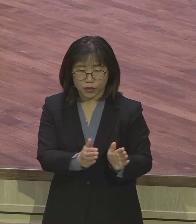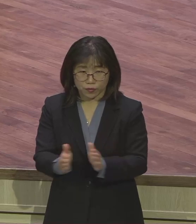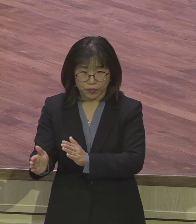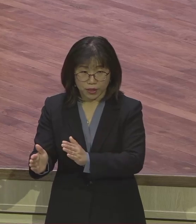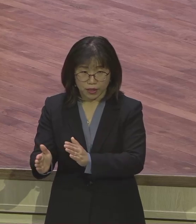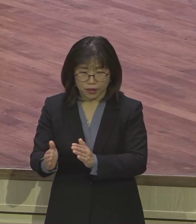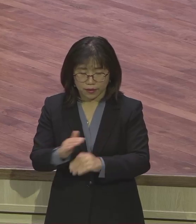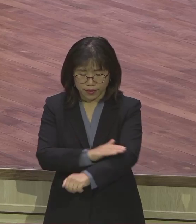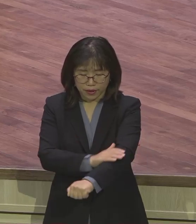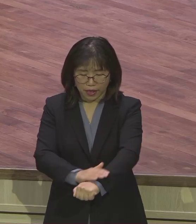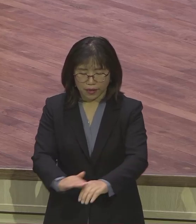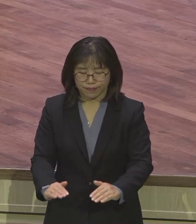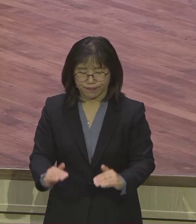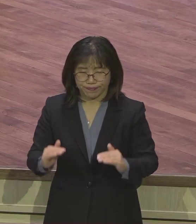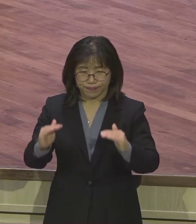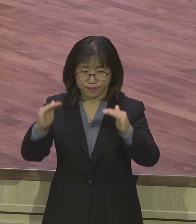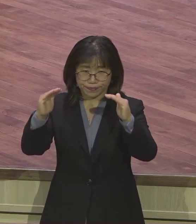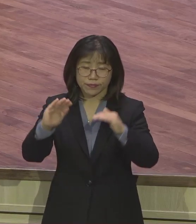그런 말이에요. 그래서 쓰임을 받았습니다.